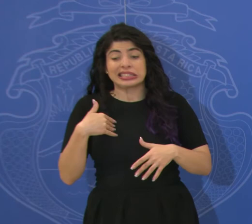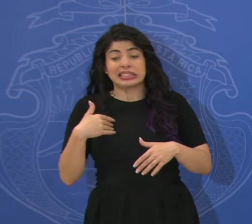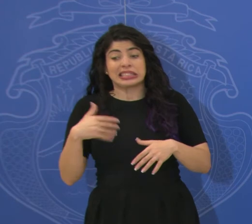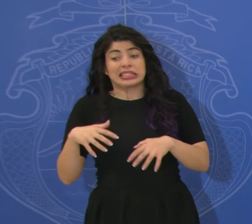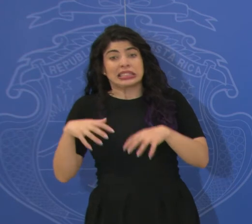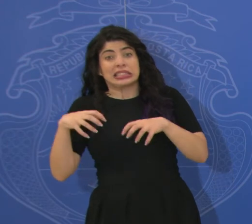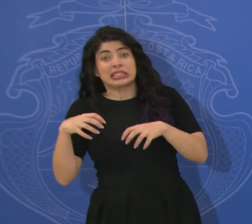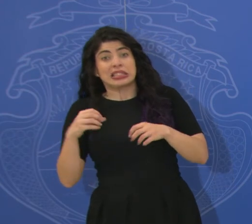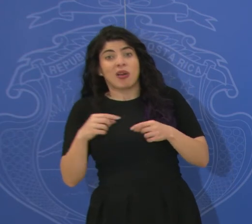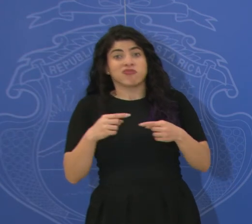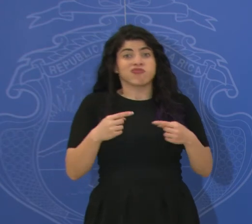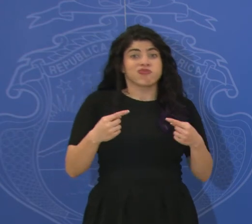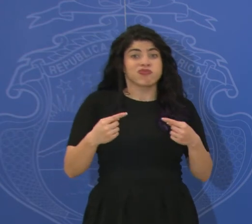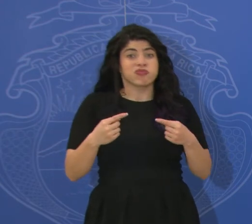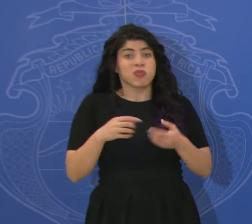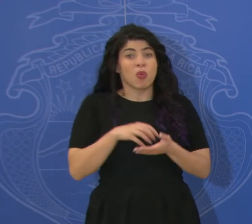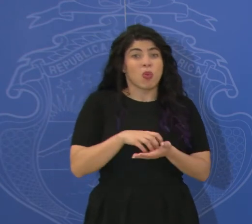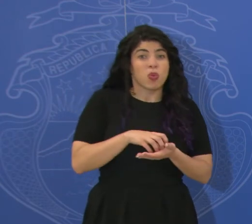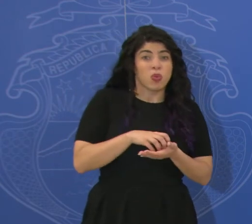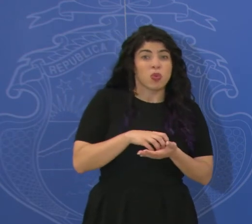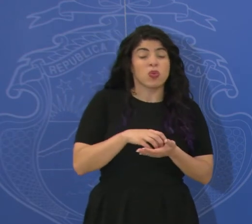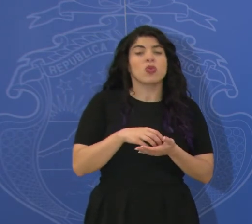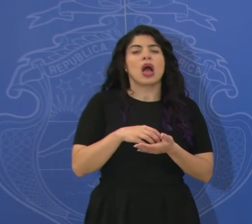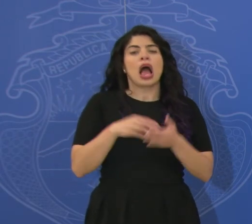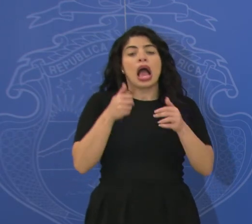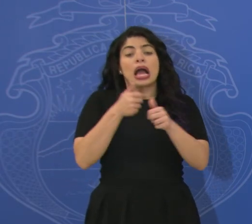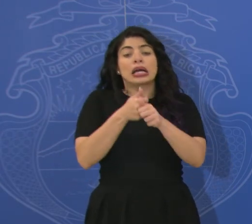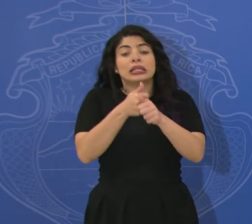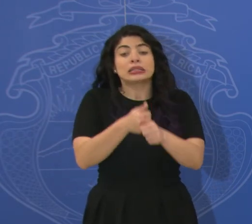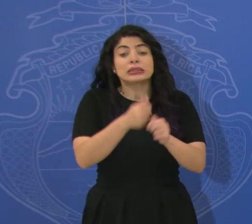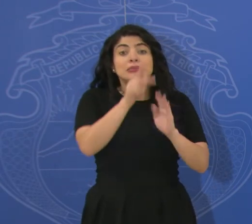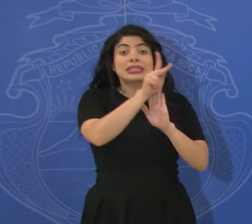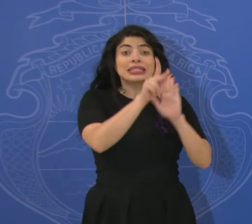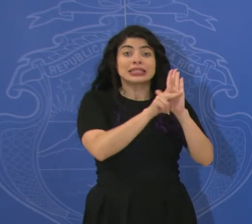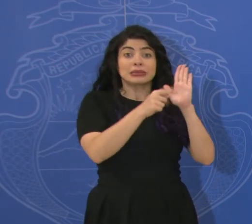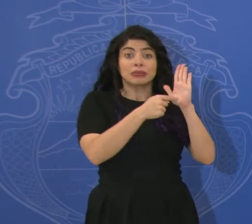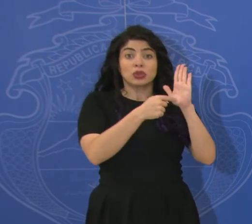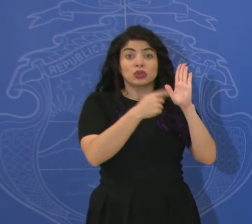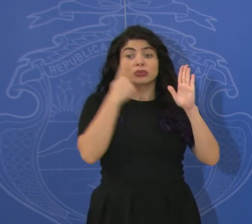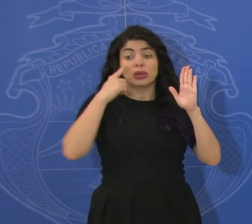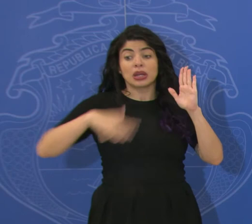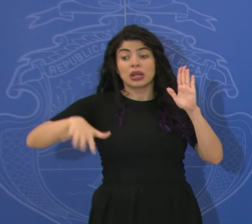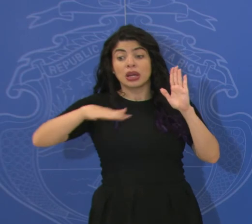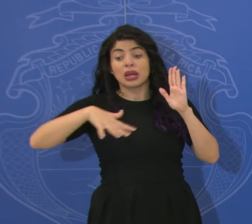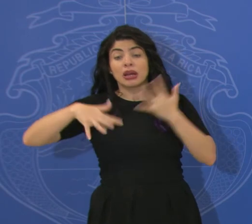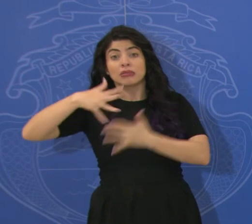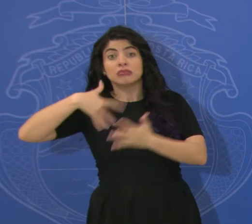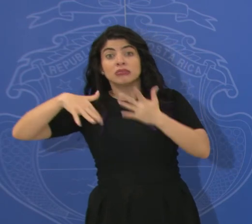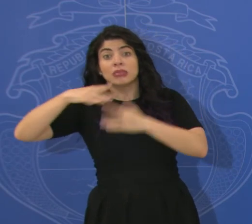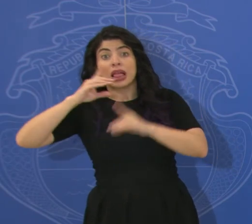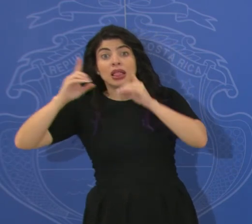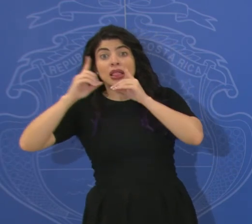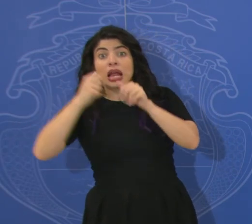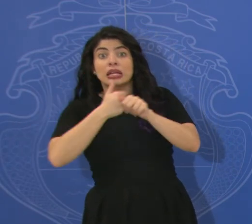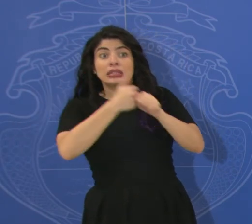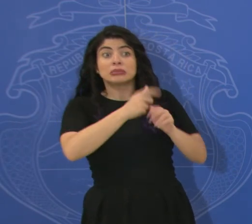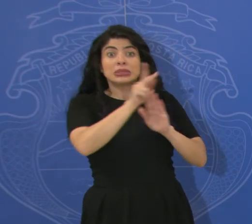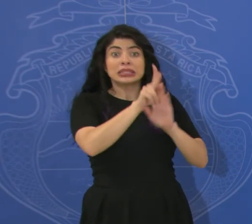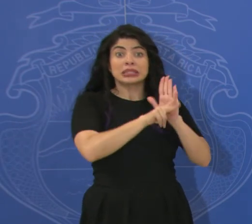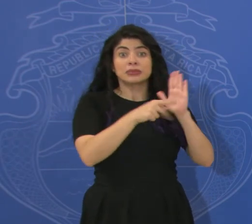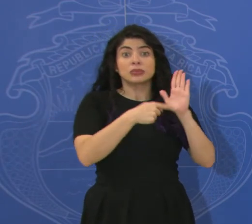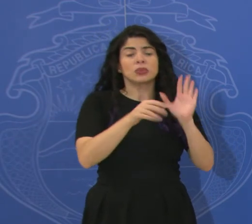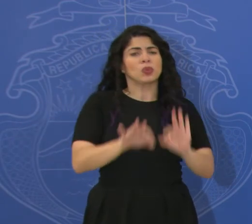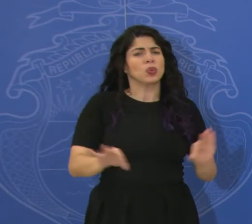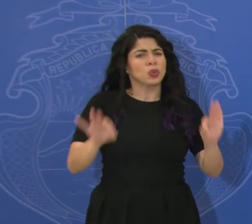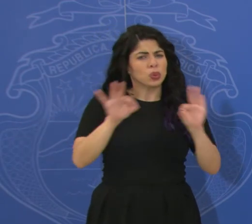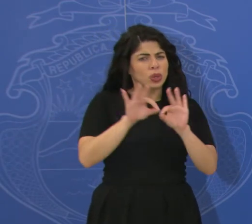donde hay impases o donde hay dudas. Remitirse a ellos en medio de un proceso de diálogo es sumamente importante, pero